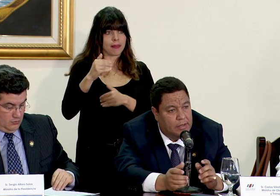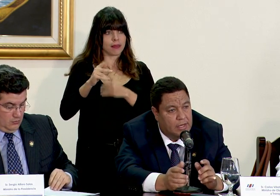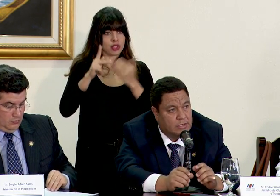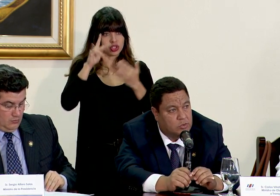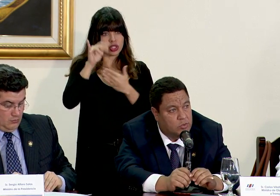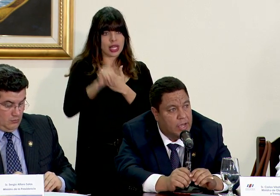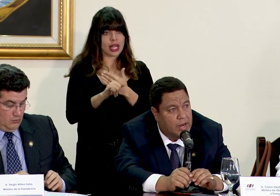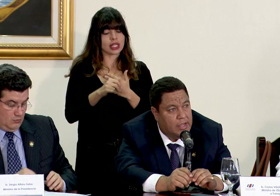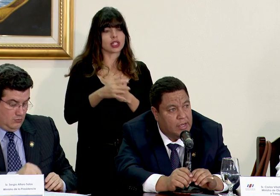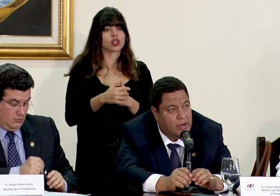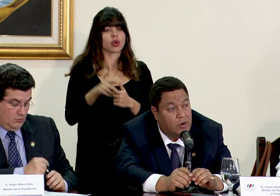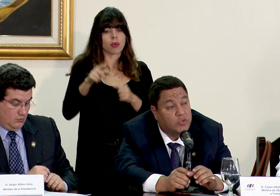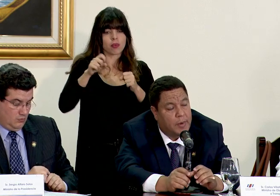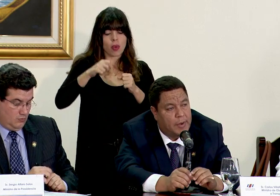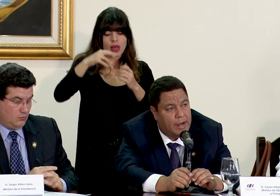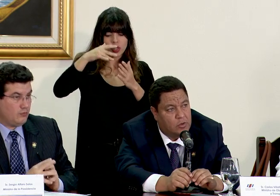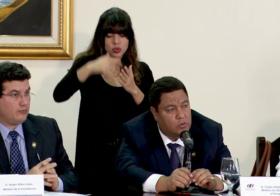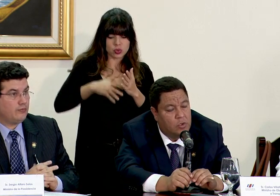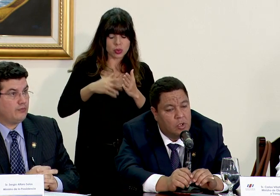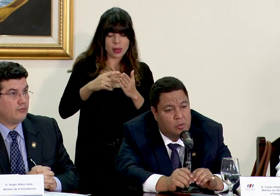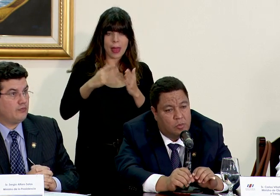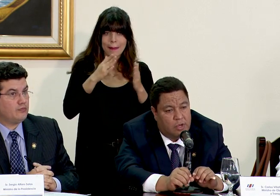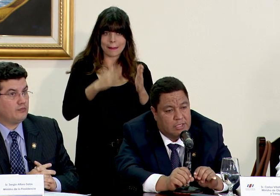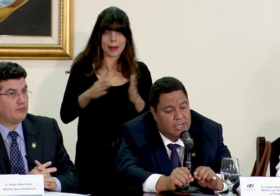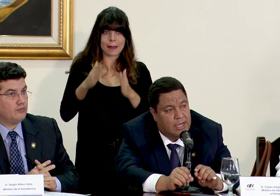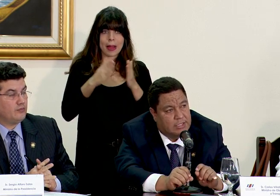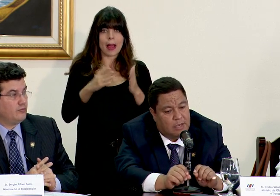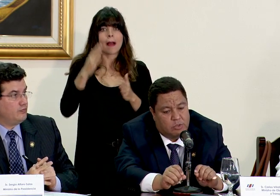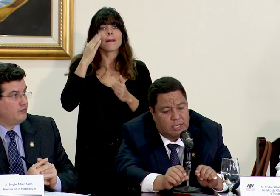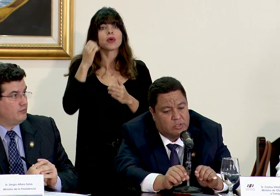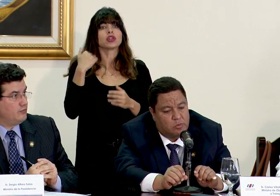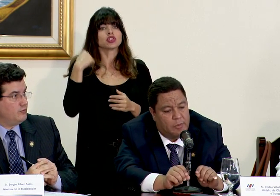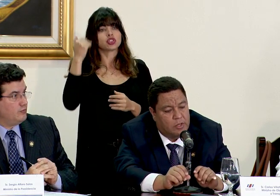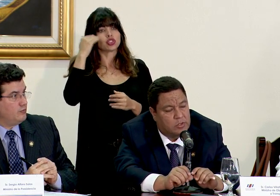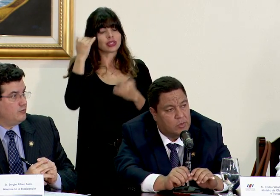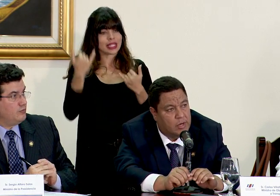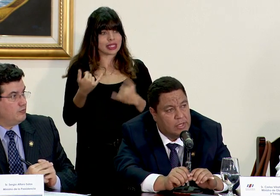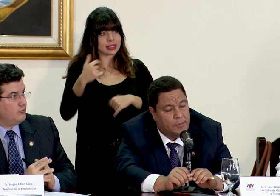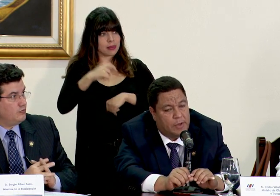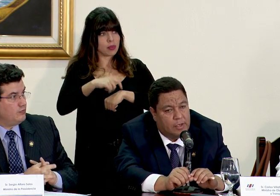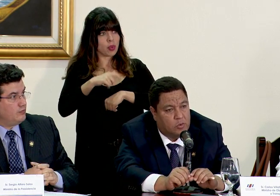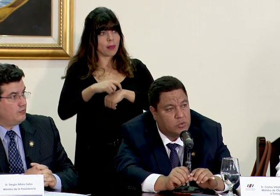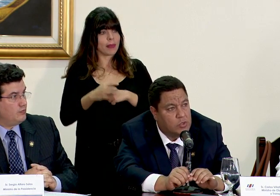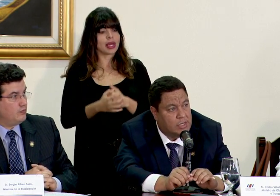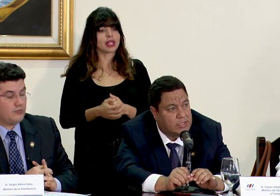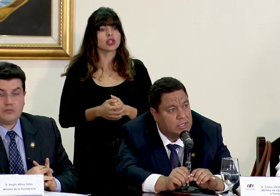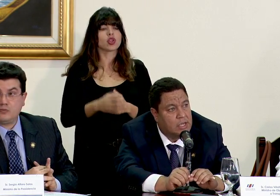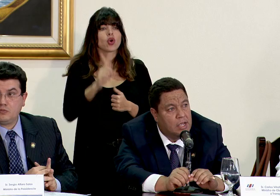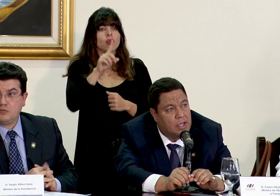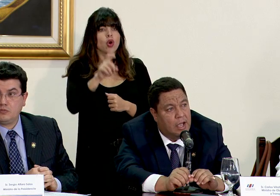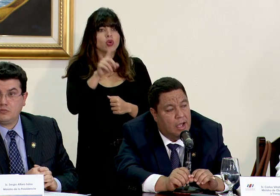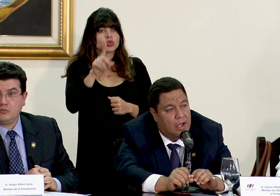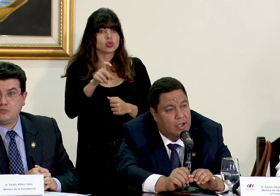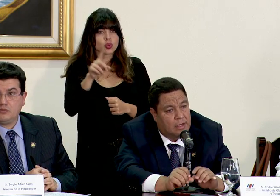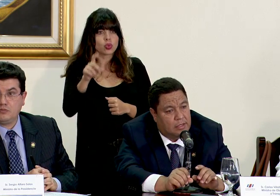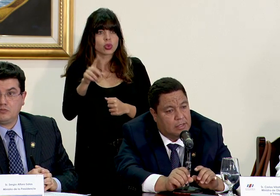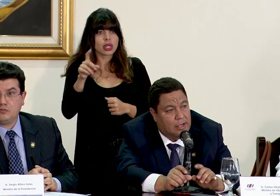que las estudiara y irnos preparando porque sé que estamos en estos momentos en una etapa de consultas